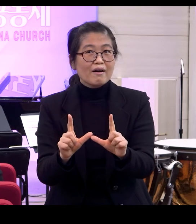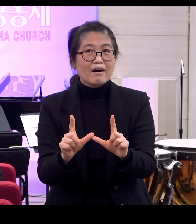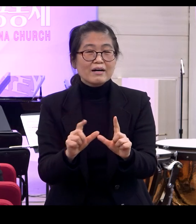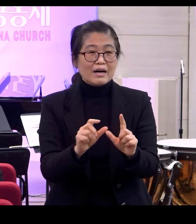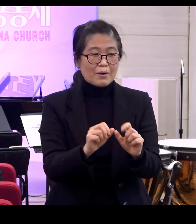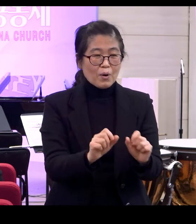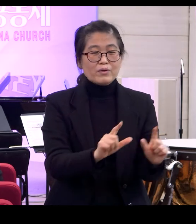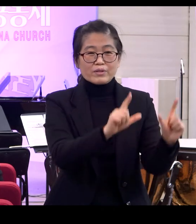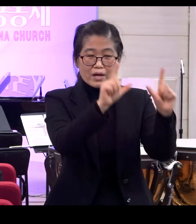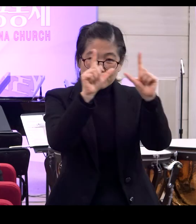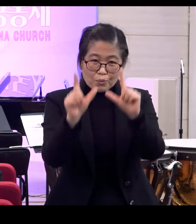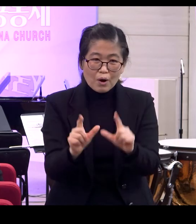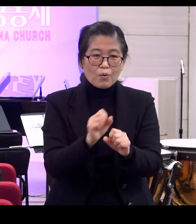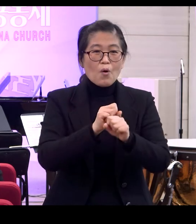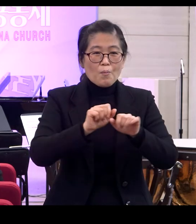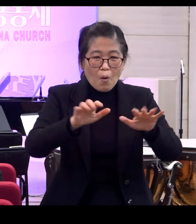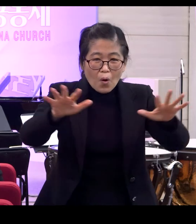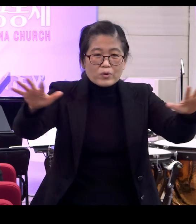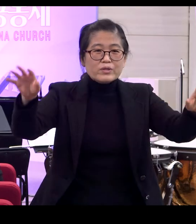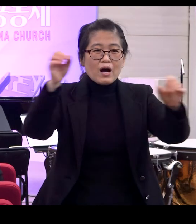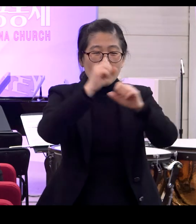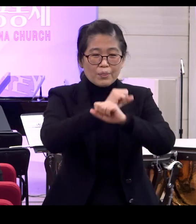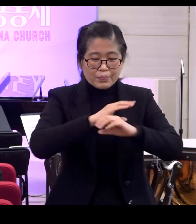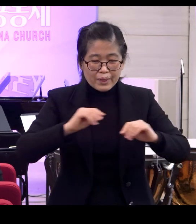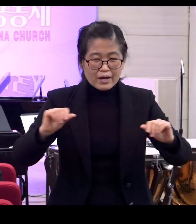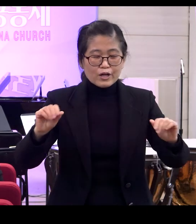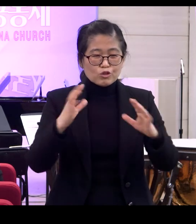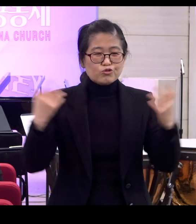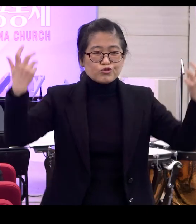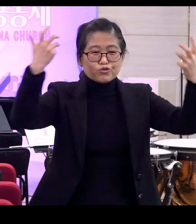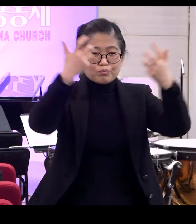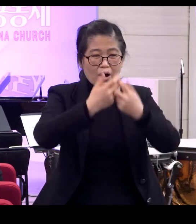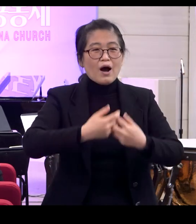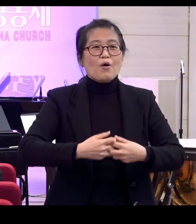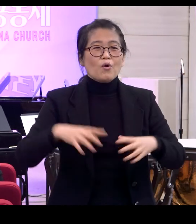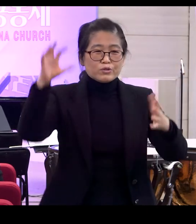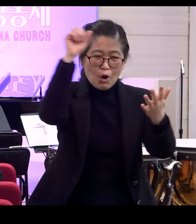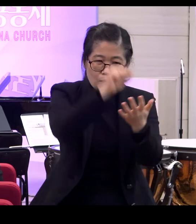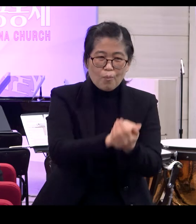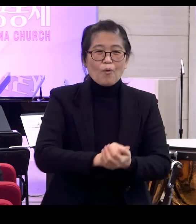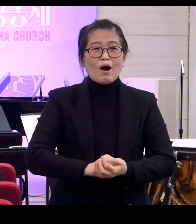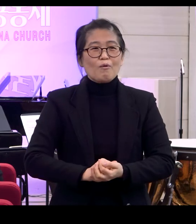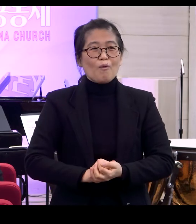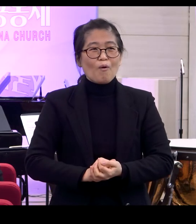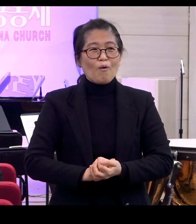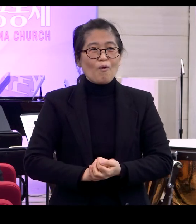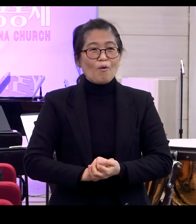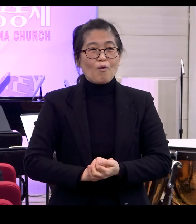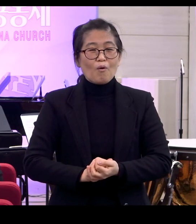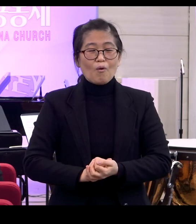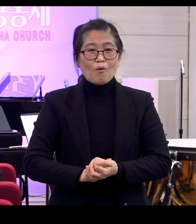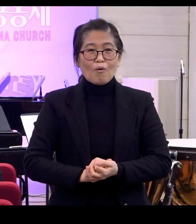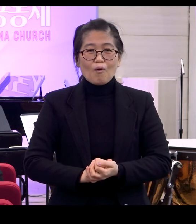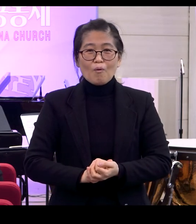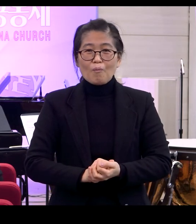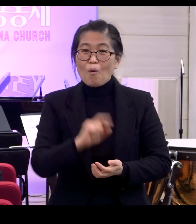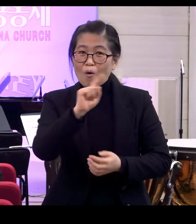생육하고 번성하고 땅에 충만하고 땅에 있는 모든 걸 정복하고 나오지만 결국은 뭐예요 이